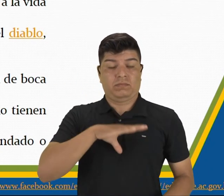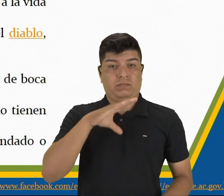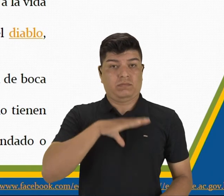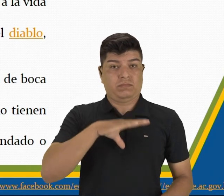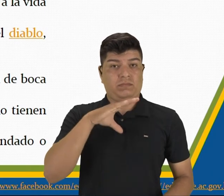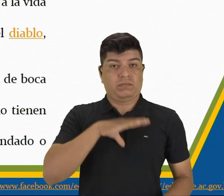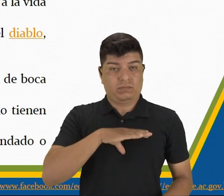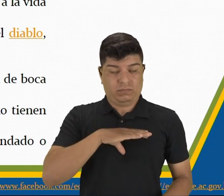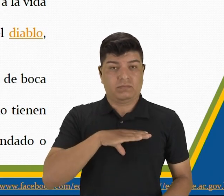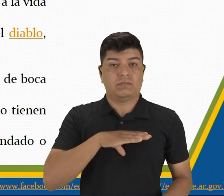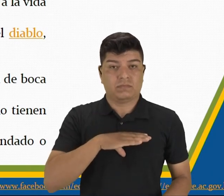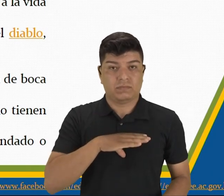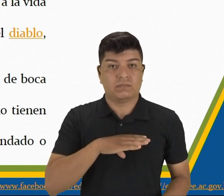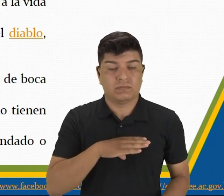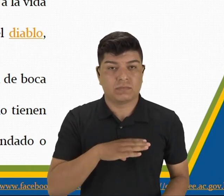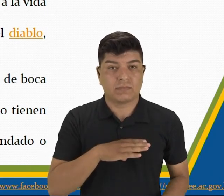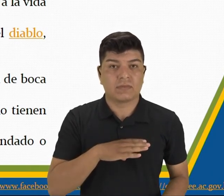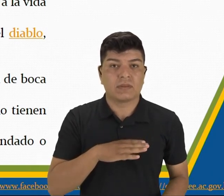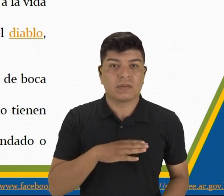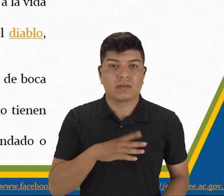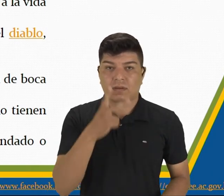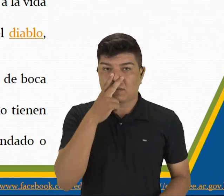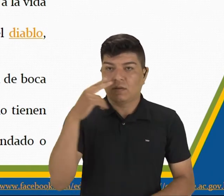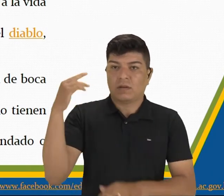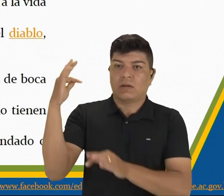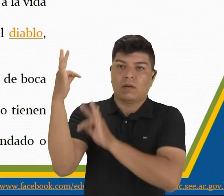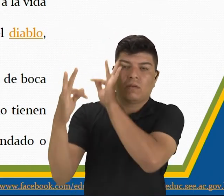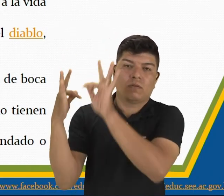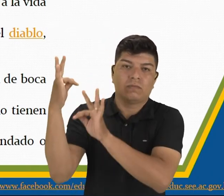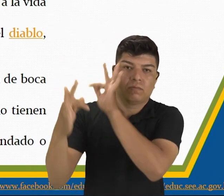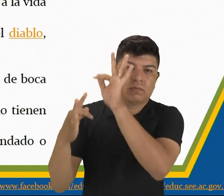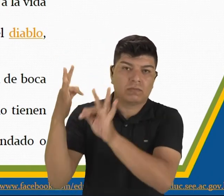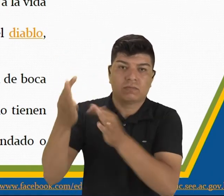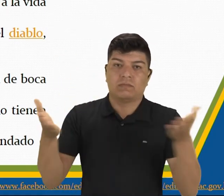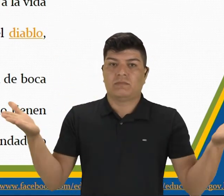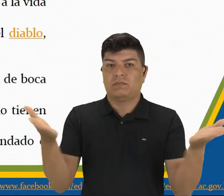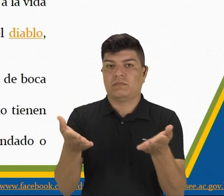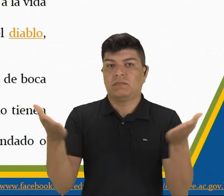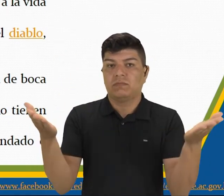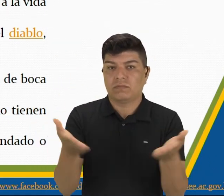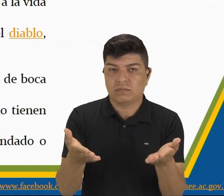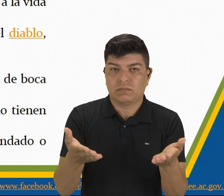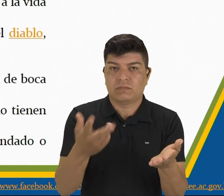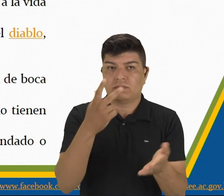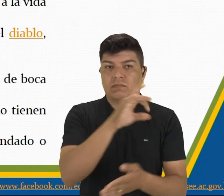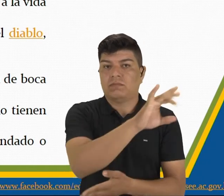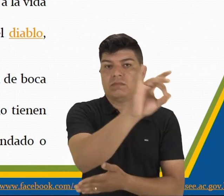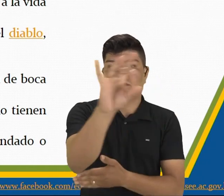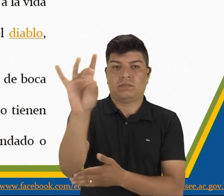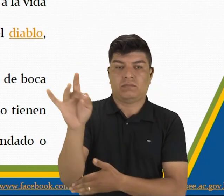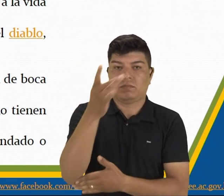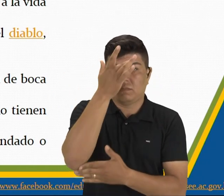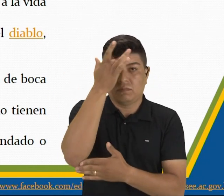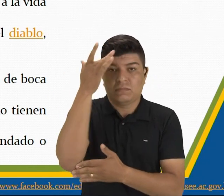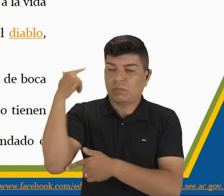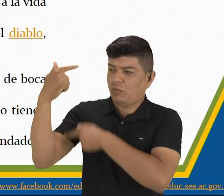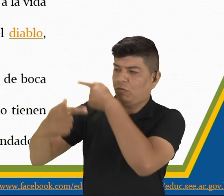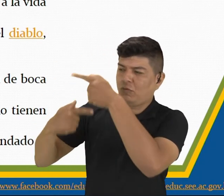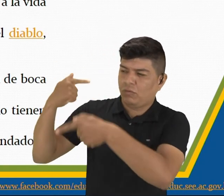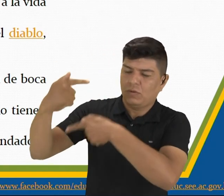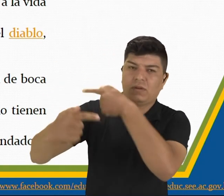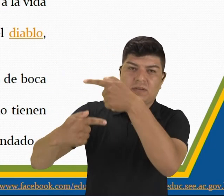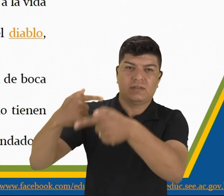que pertenecen al folclor contemporáneo y circulan de boca en boca a través de las generaciones.